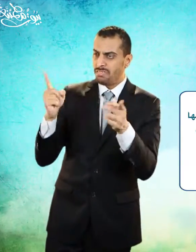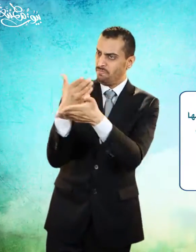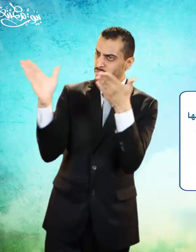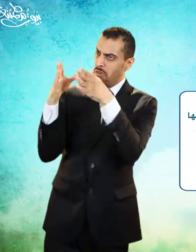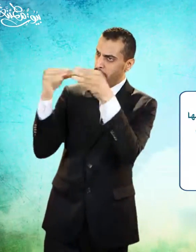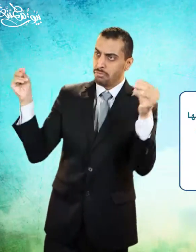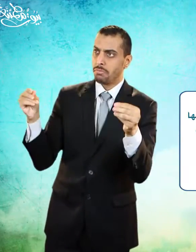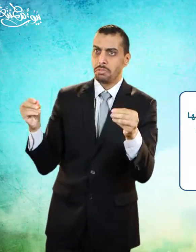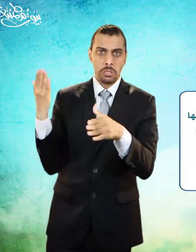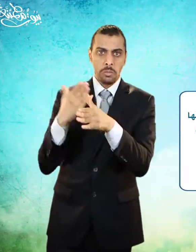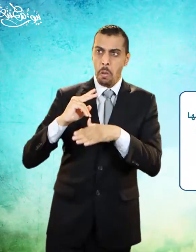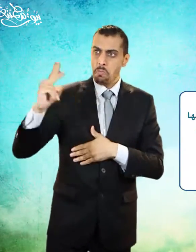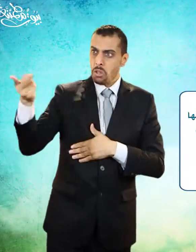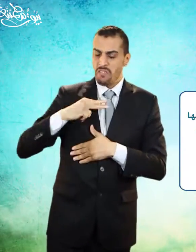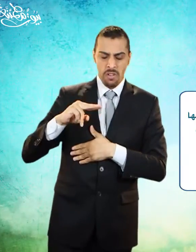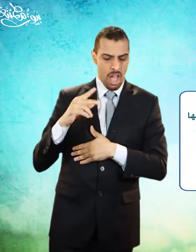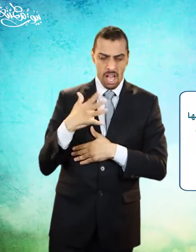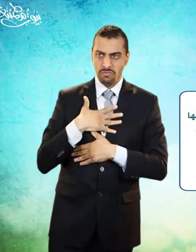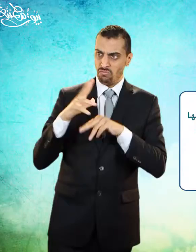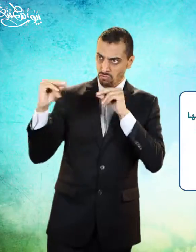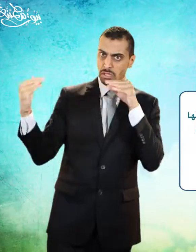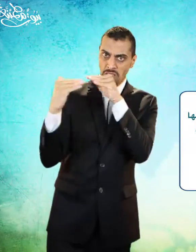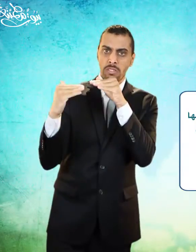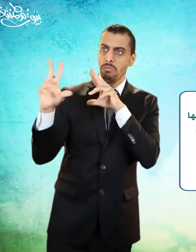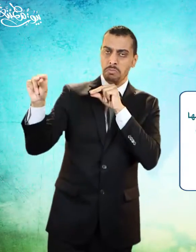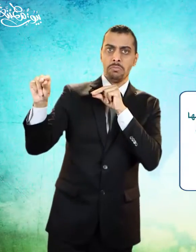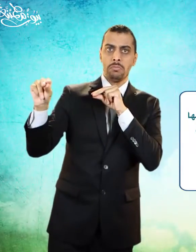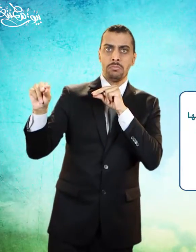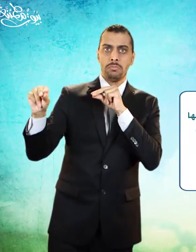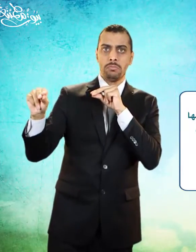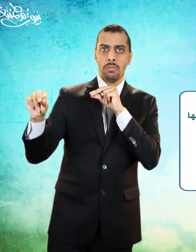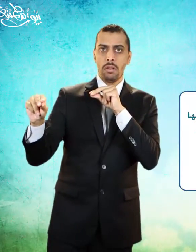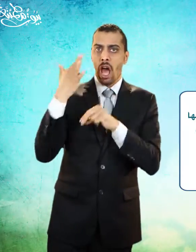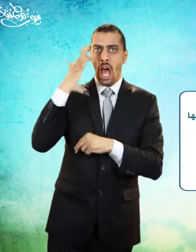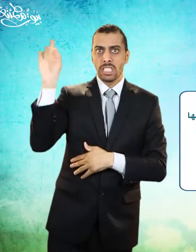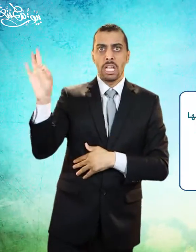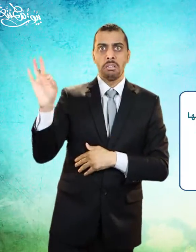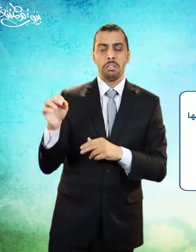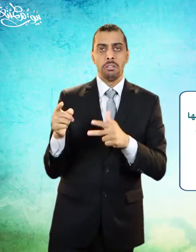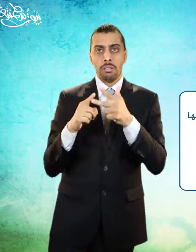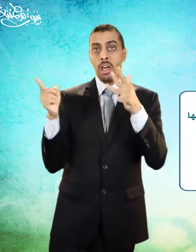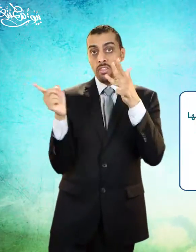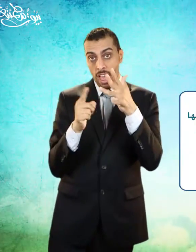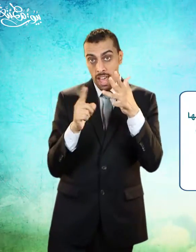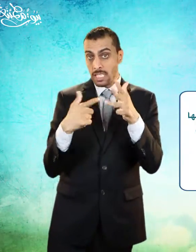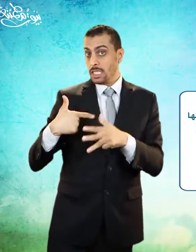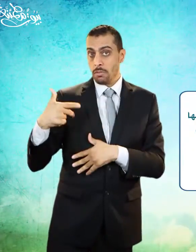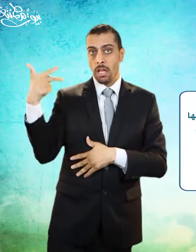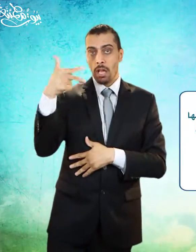كي لا يظهر التفاوت بينهما المرتبة الرابعة الغبطة